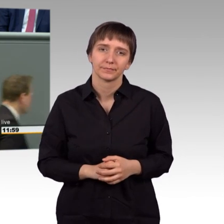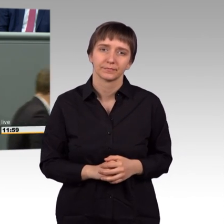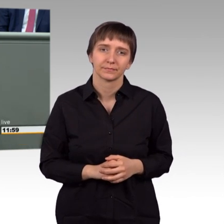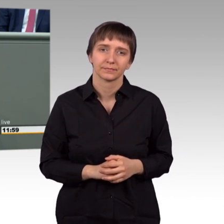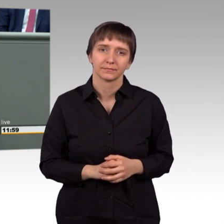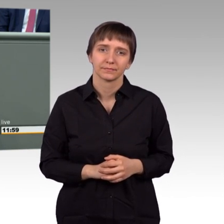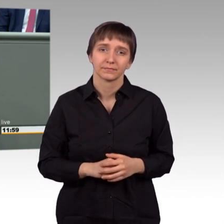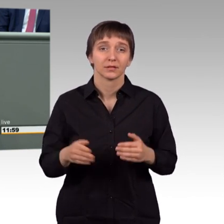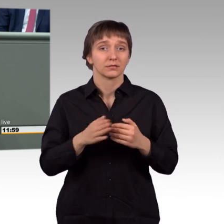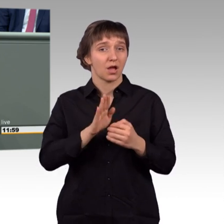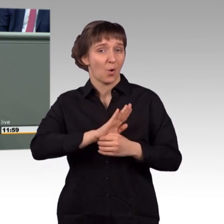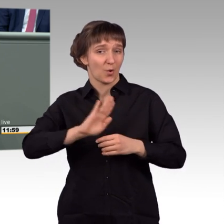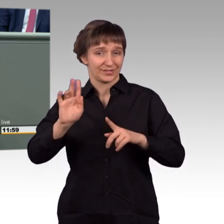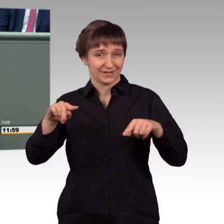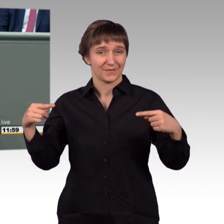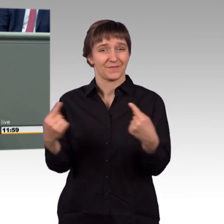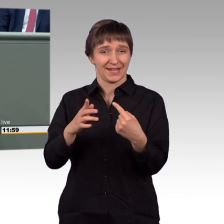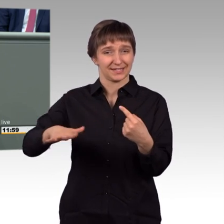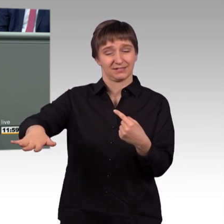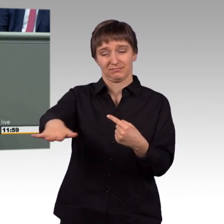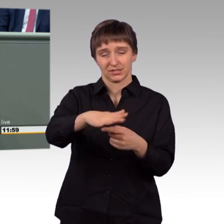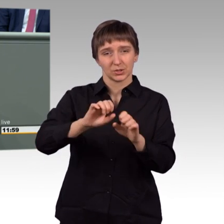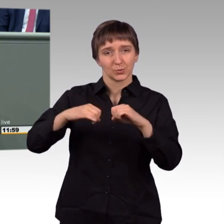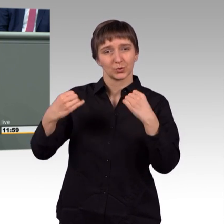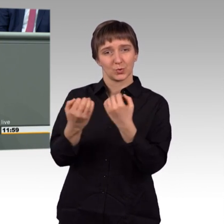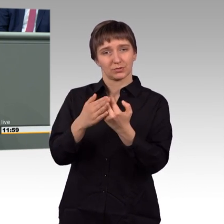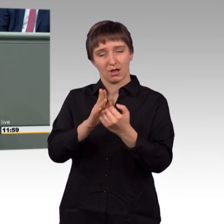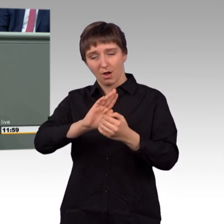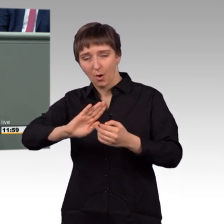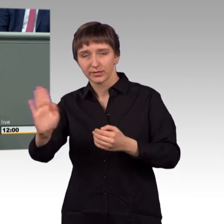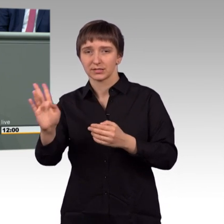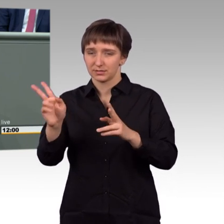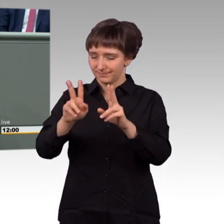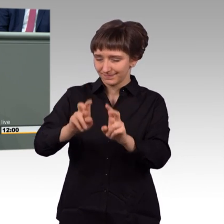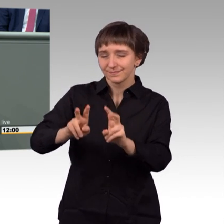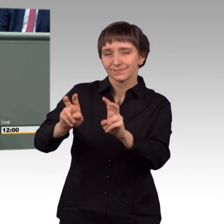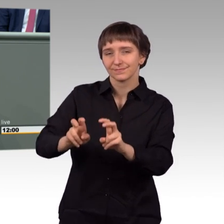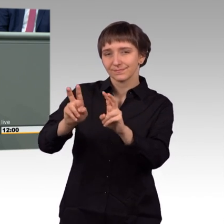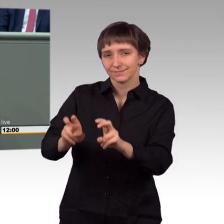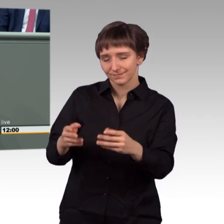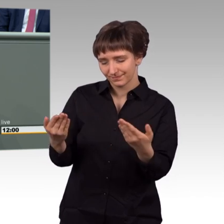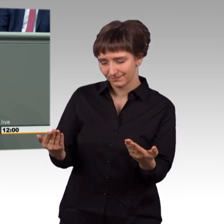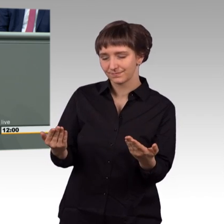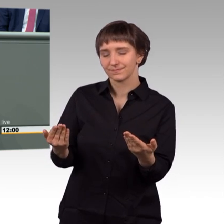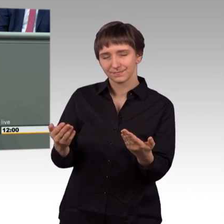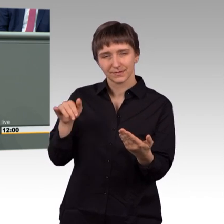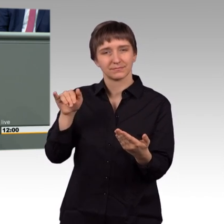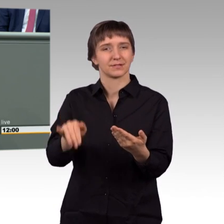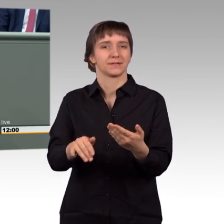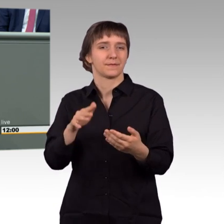die Situation im Nahen Osten analysieren, kommen wir zu mindestens fünf Hauptkonfliktthemen, die dort